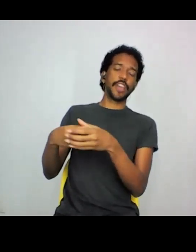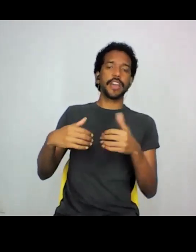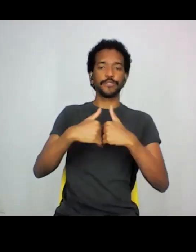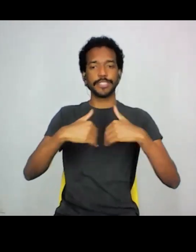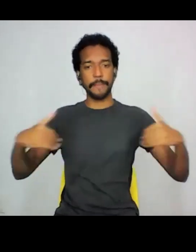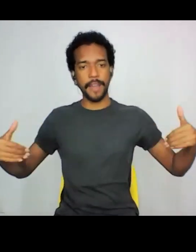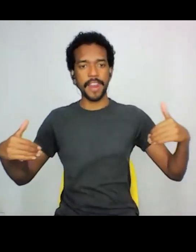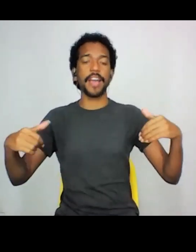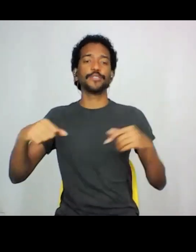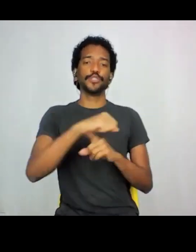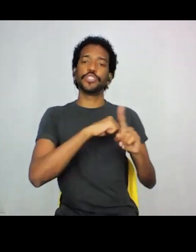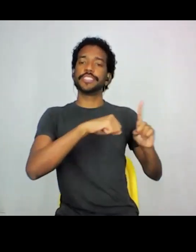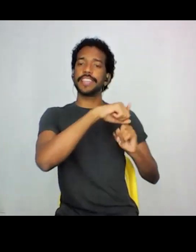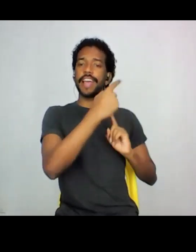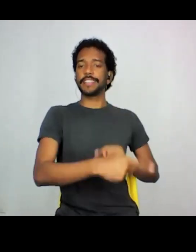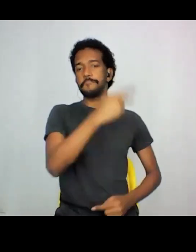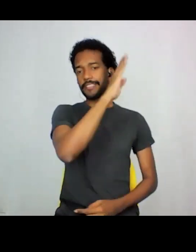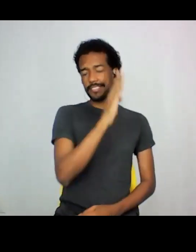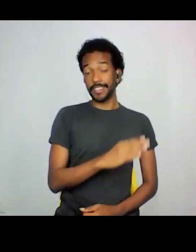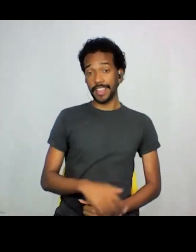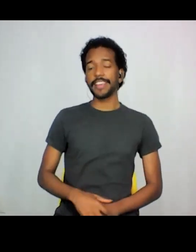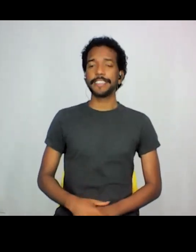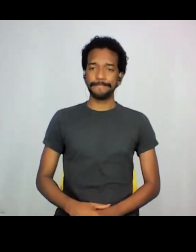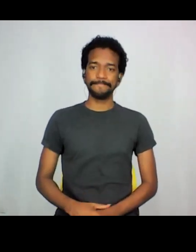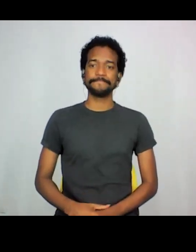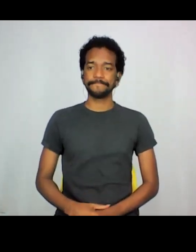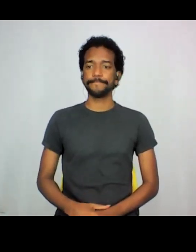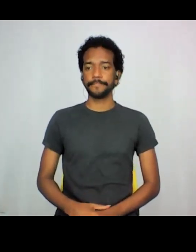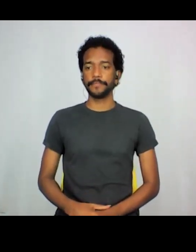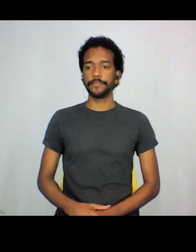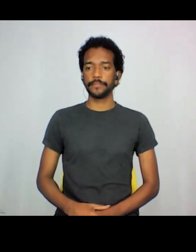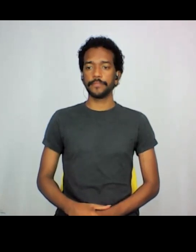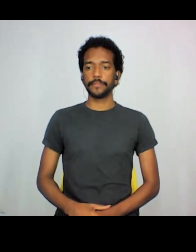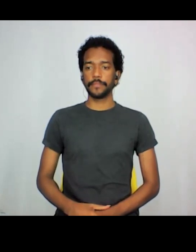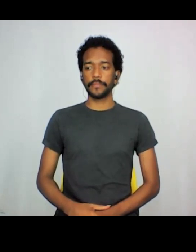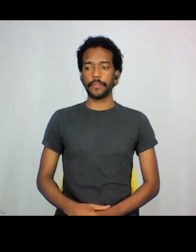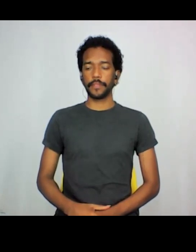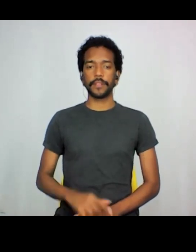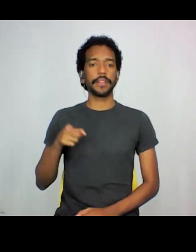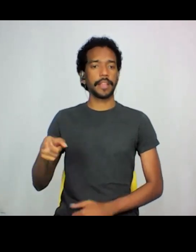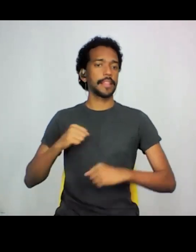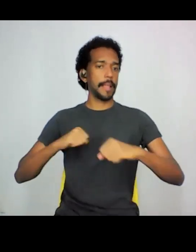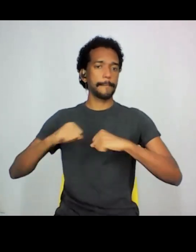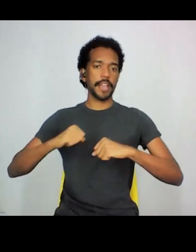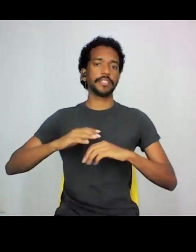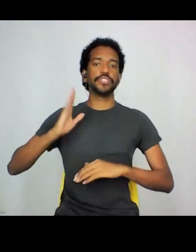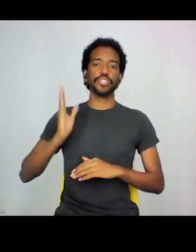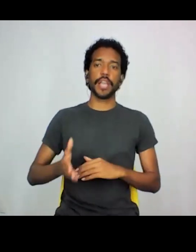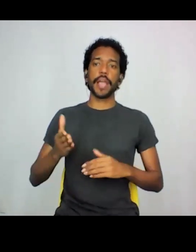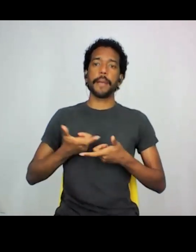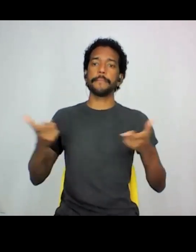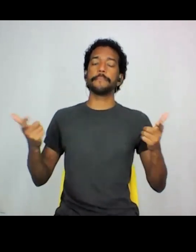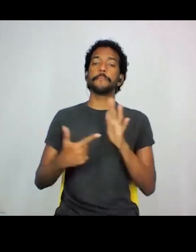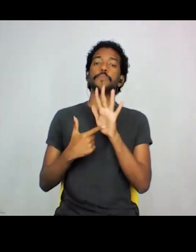da sociedade brasileira, é, então, esse, é, esse debate já apareceu logo no início,